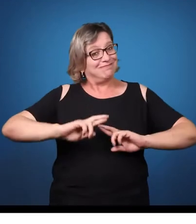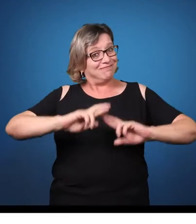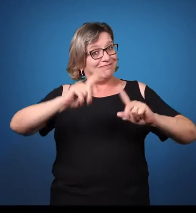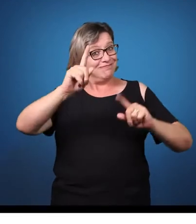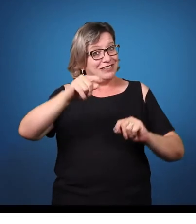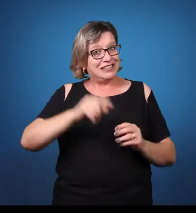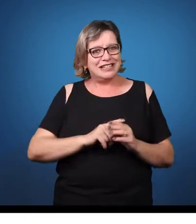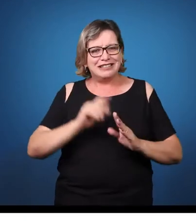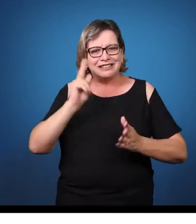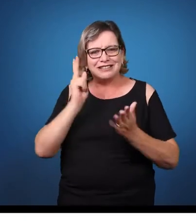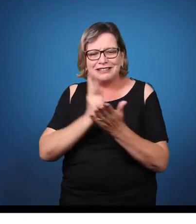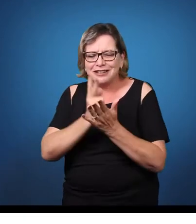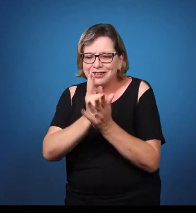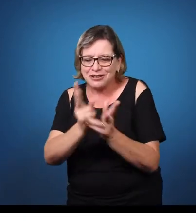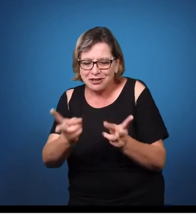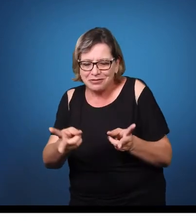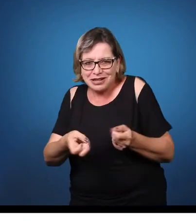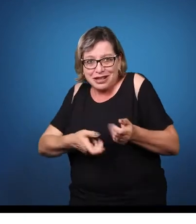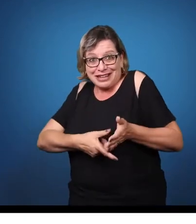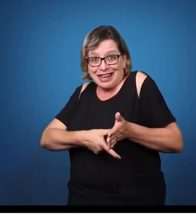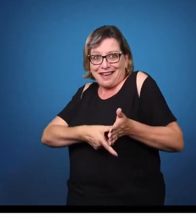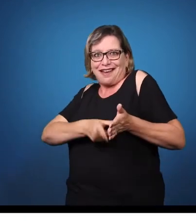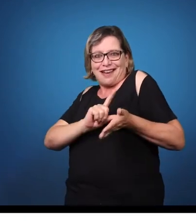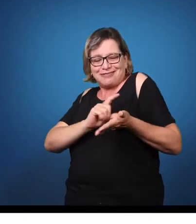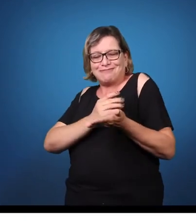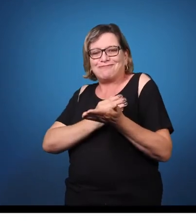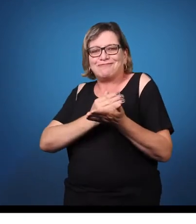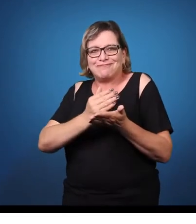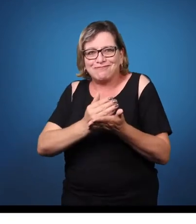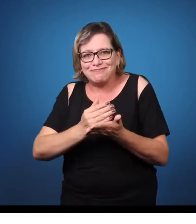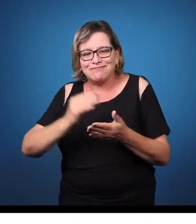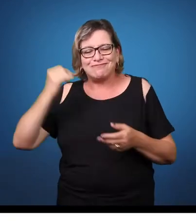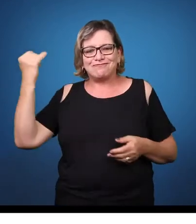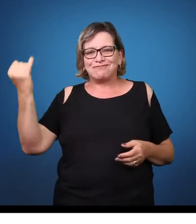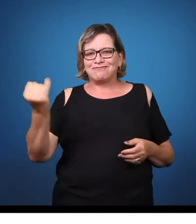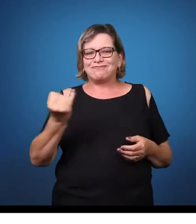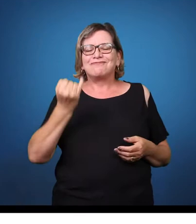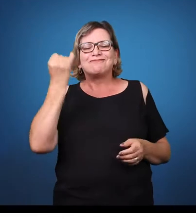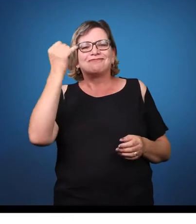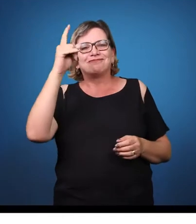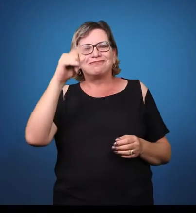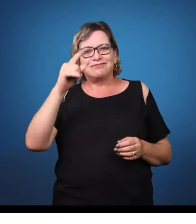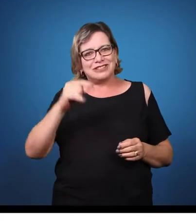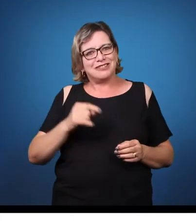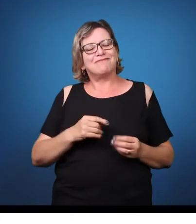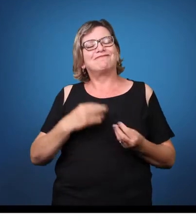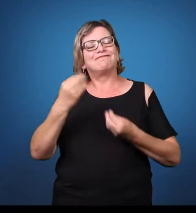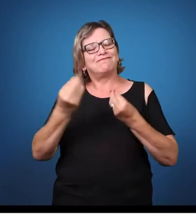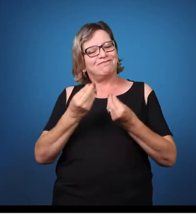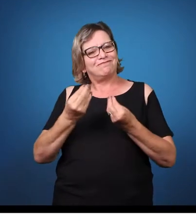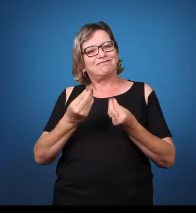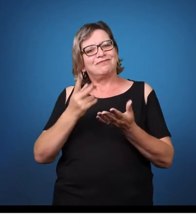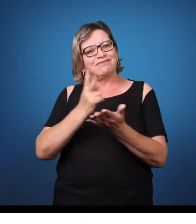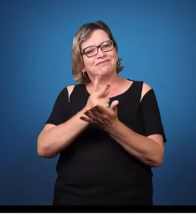é de suma importância no desenvolvimento de qualquer patologia, de qualquer síndrome, enfim.